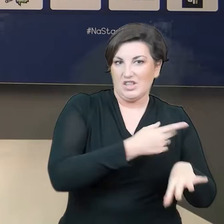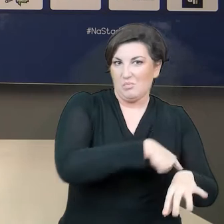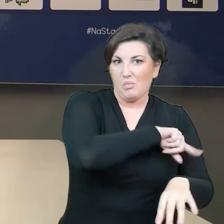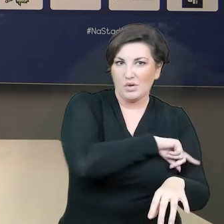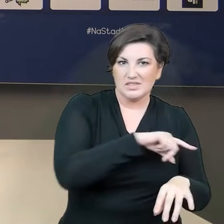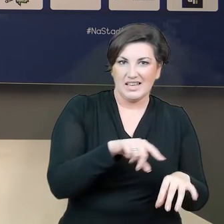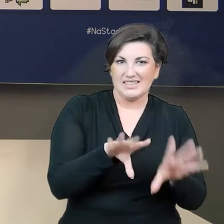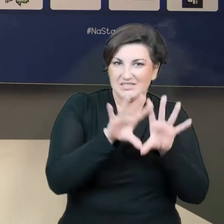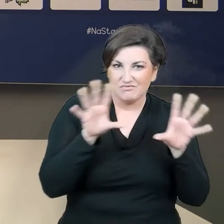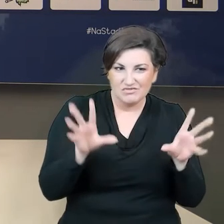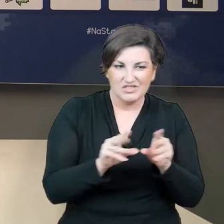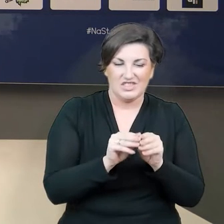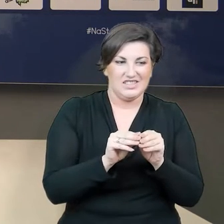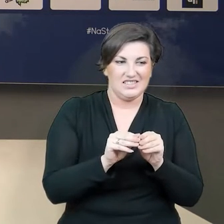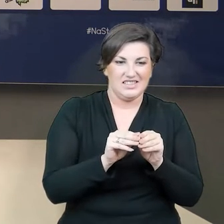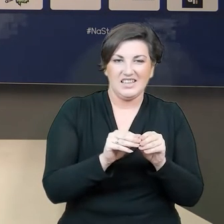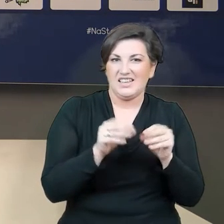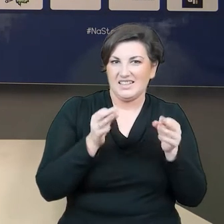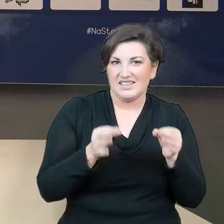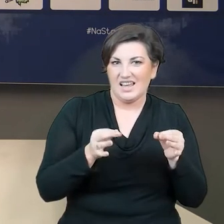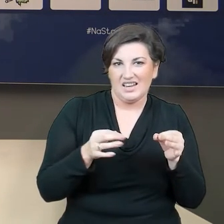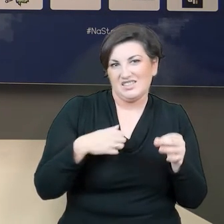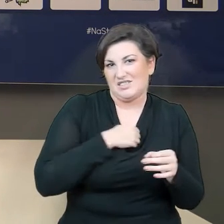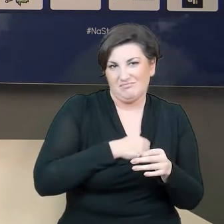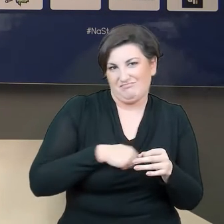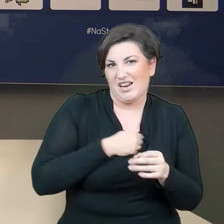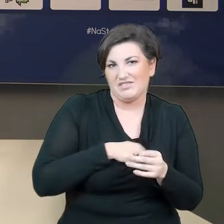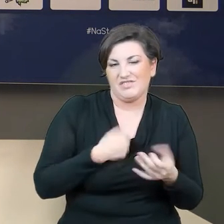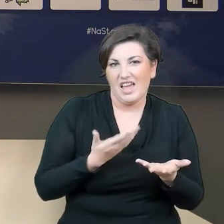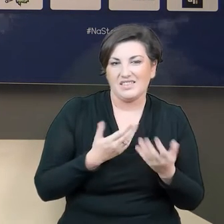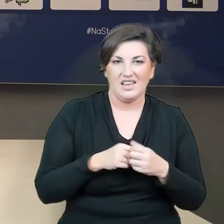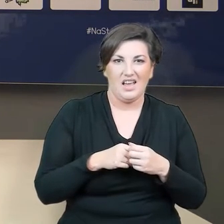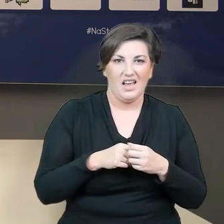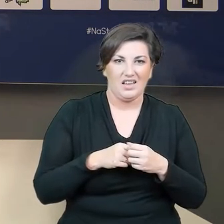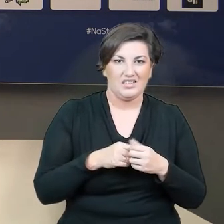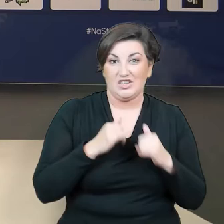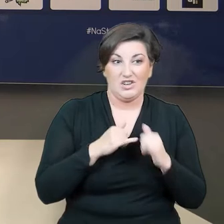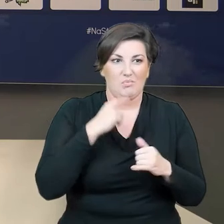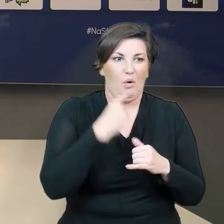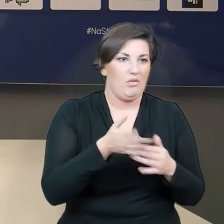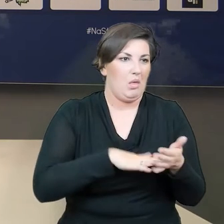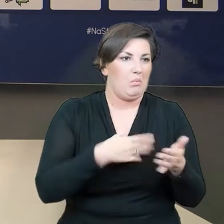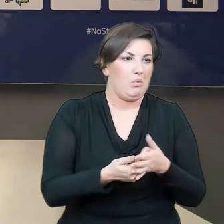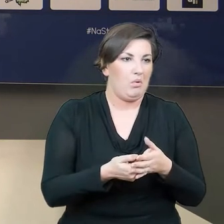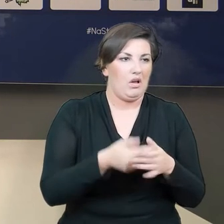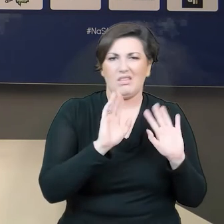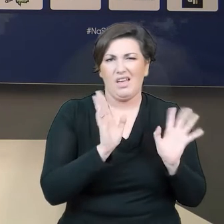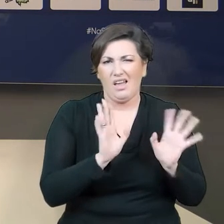naszym zmartwieniem i skłamałbym, gdybym powiedział, że nic się nie dzieje i